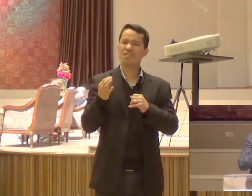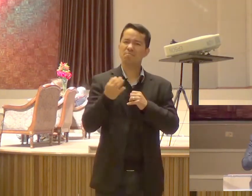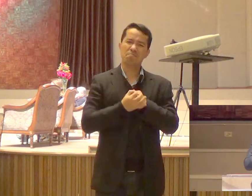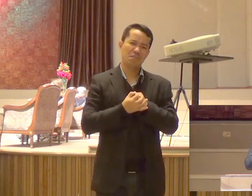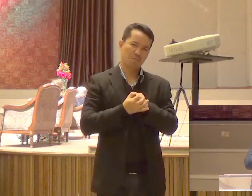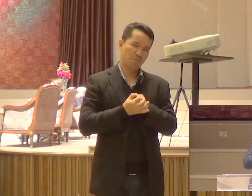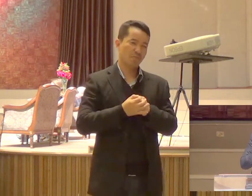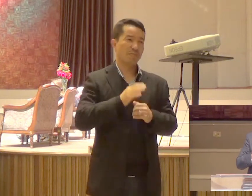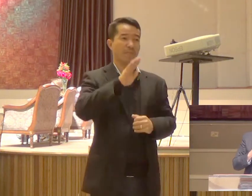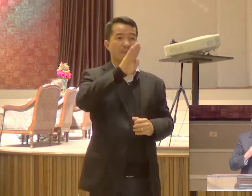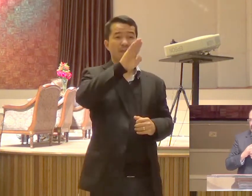grego É episkopos